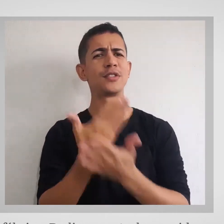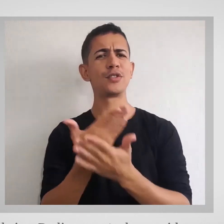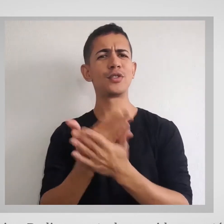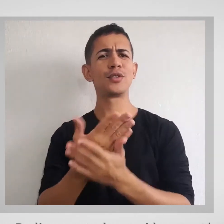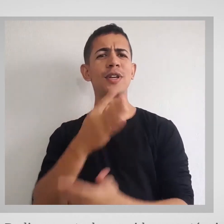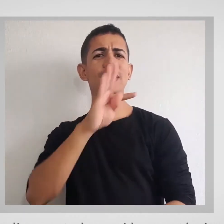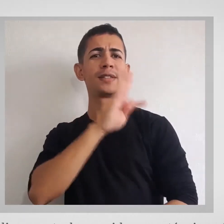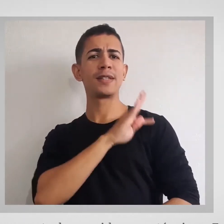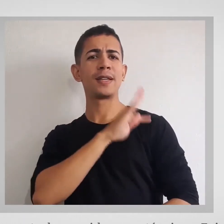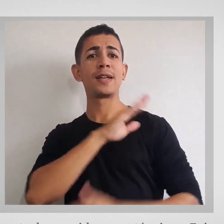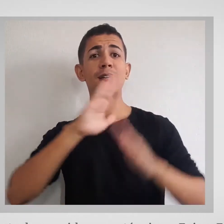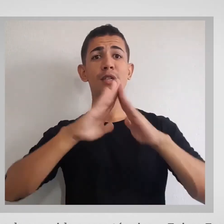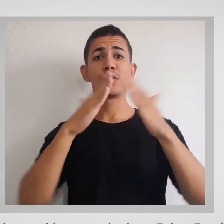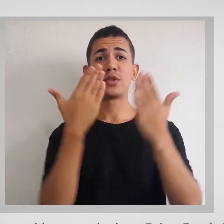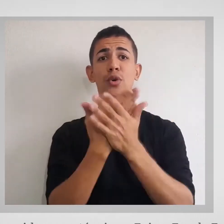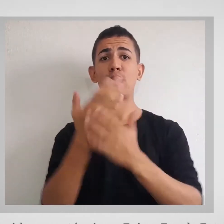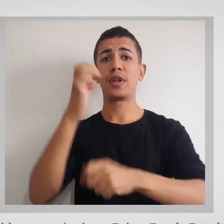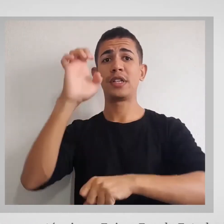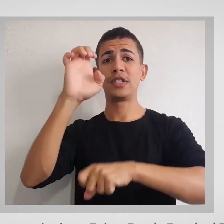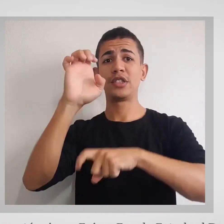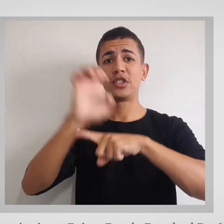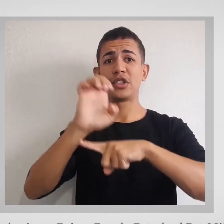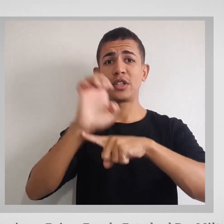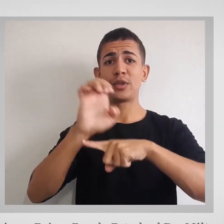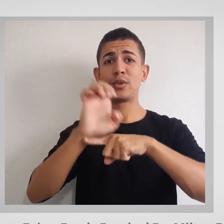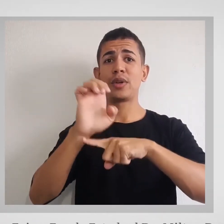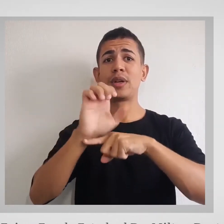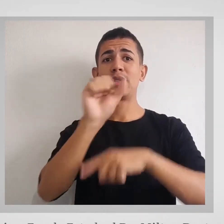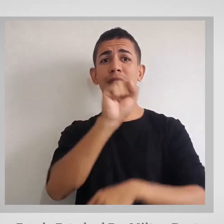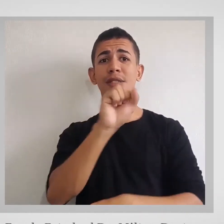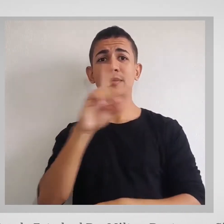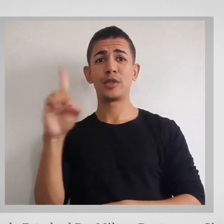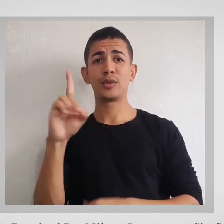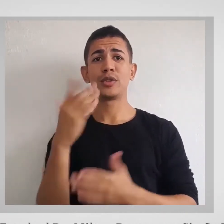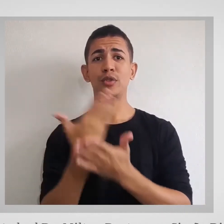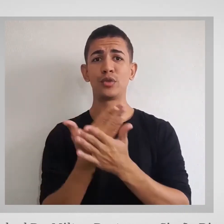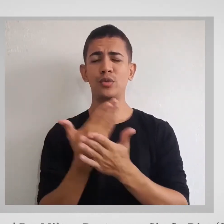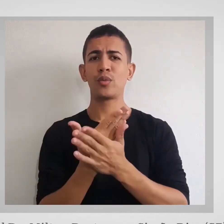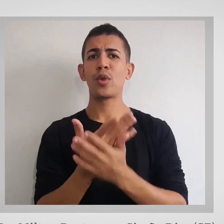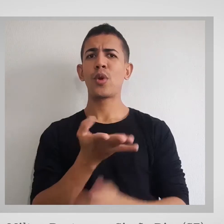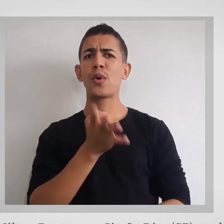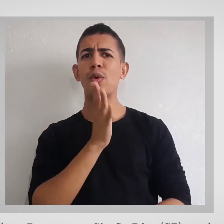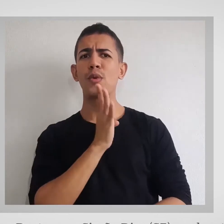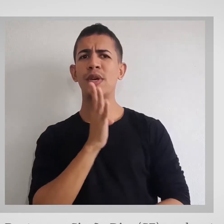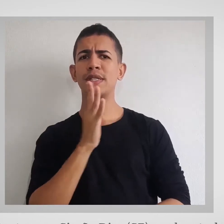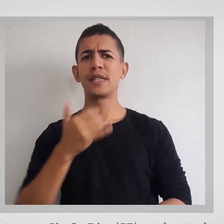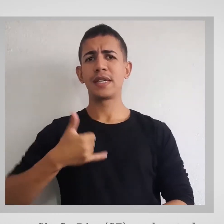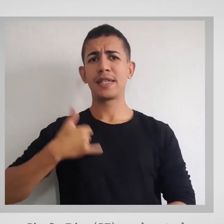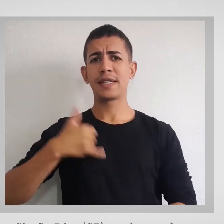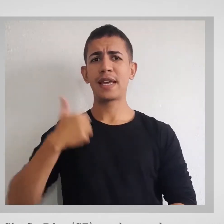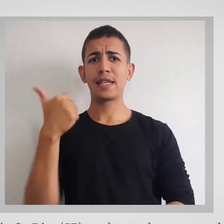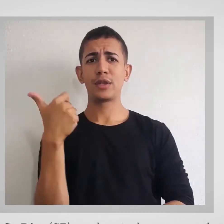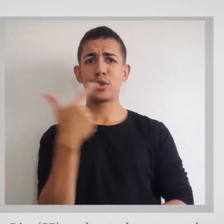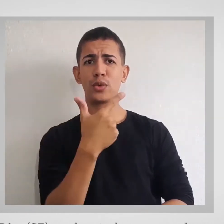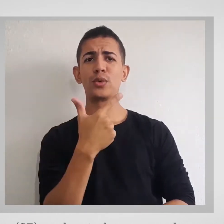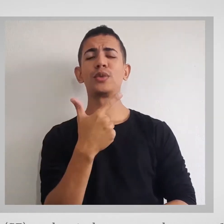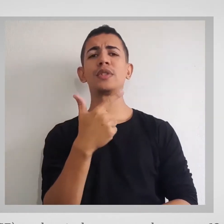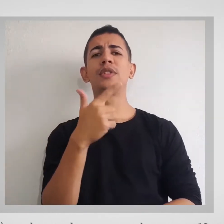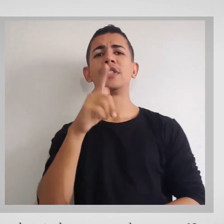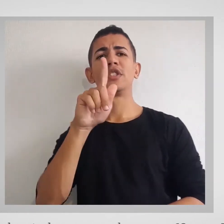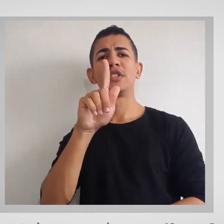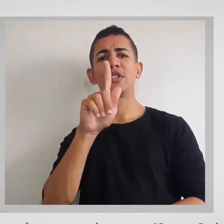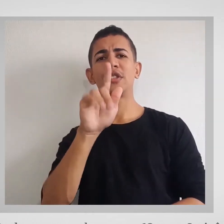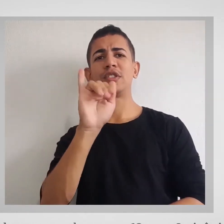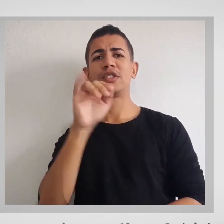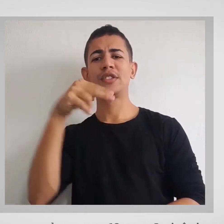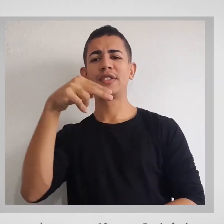estadual Dr. Milton Dortas, em Simão Dias, onde estudou, que conheceu aos 12 anos Josivânia, que viria a ser